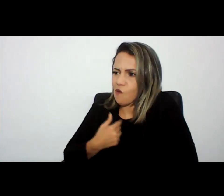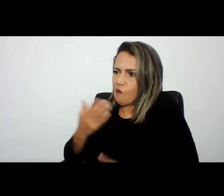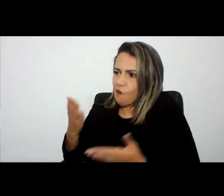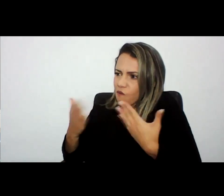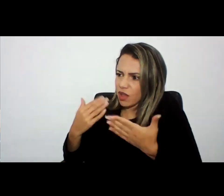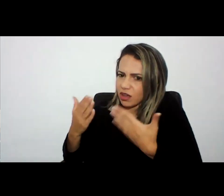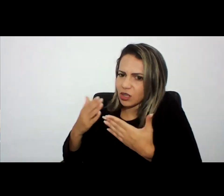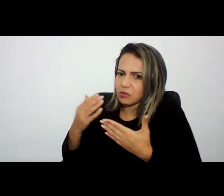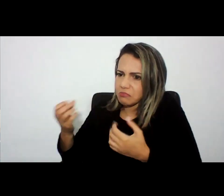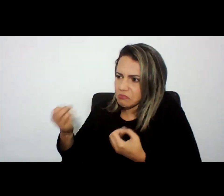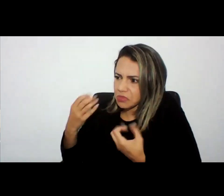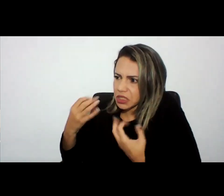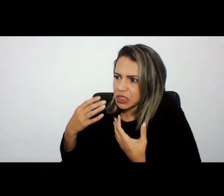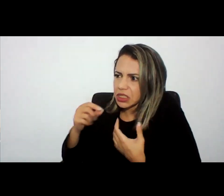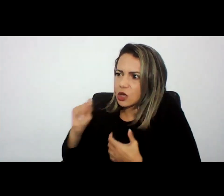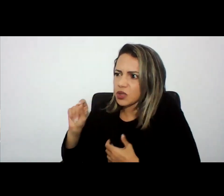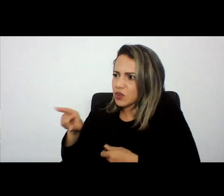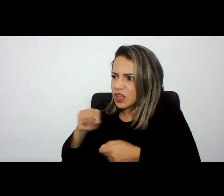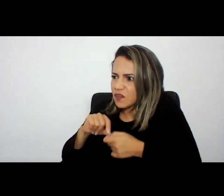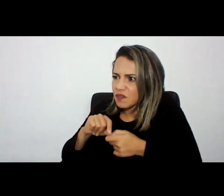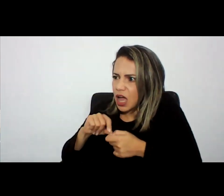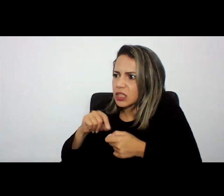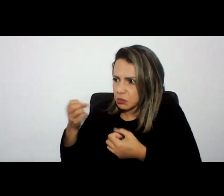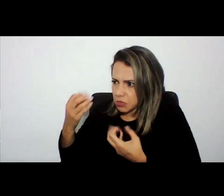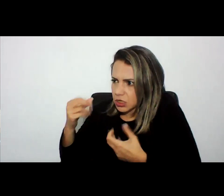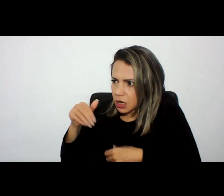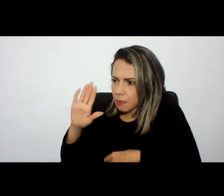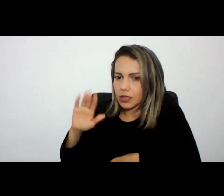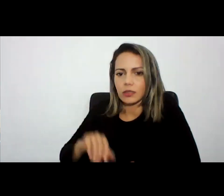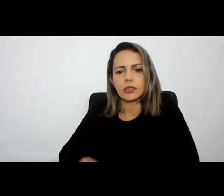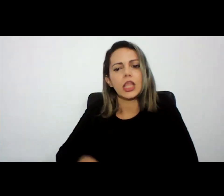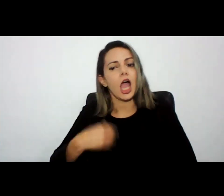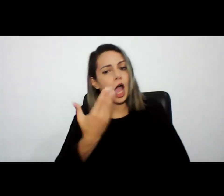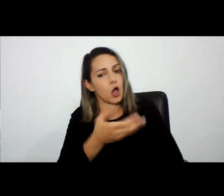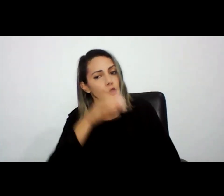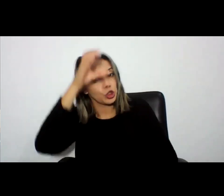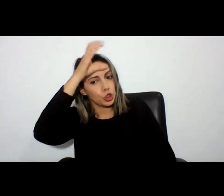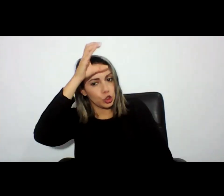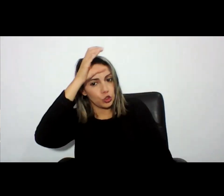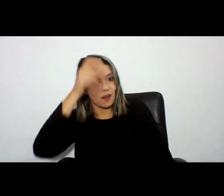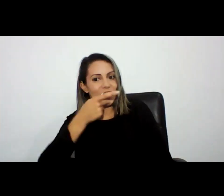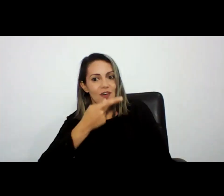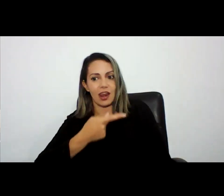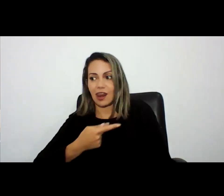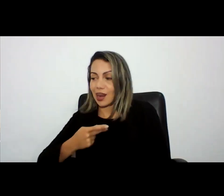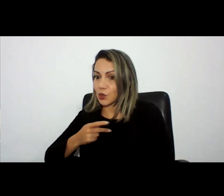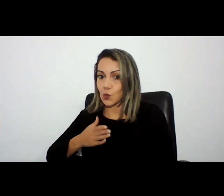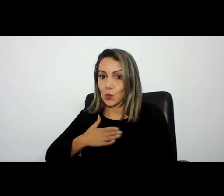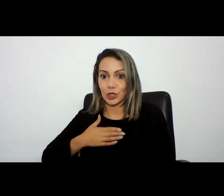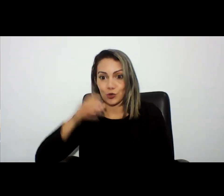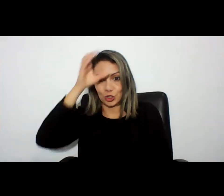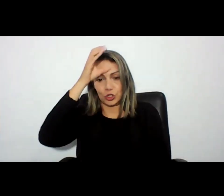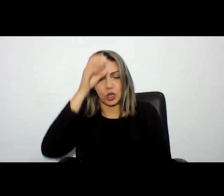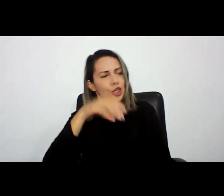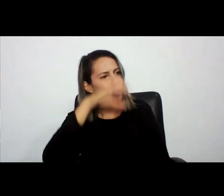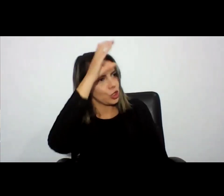alguma coisa ele falou ele estava me chamando de tio até a mulher tinha 14 anos tio posso te ensinar a usar o Netflix para sempre de graça e